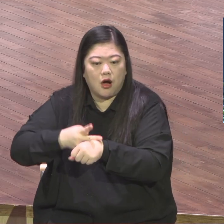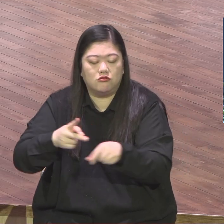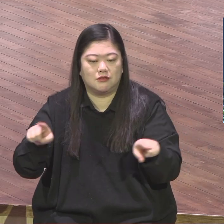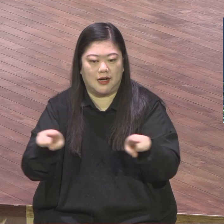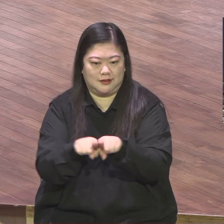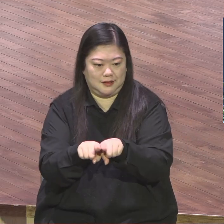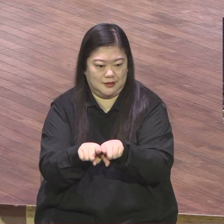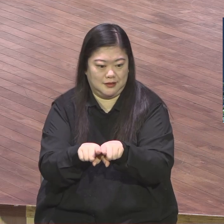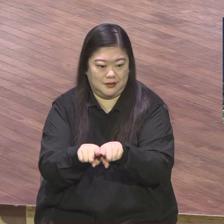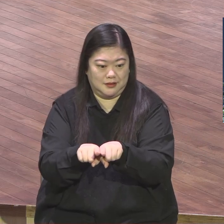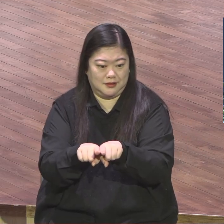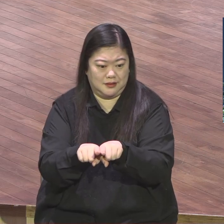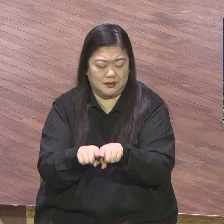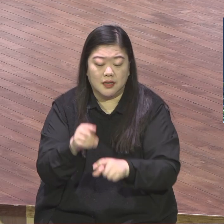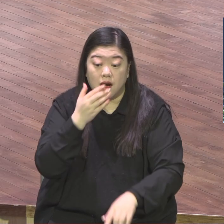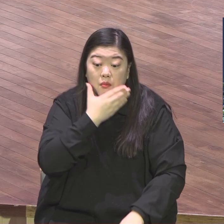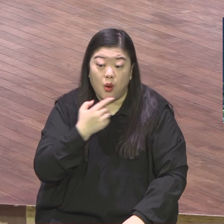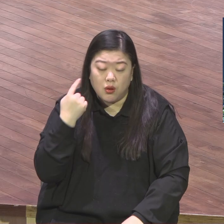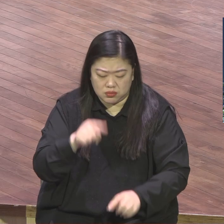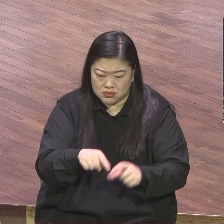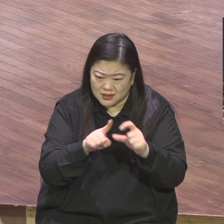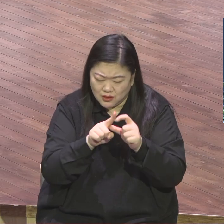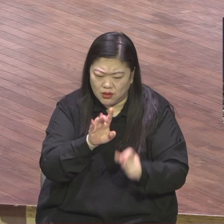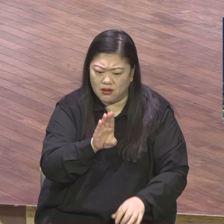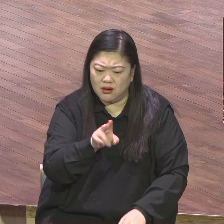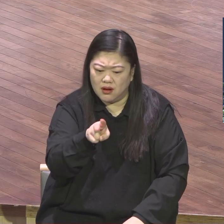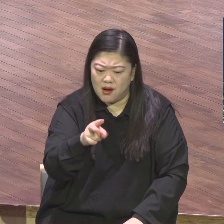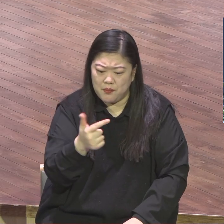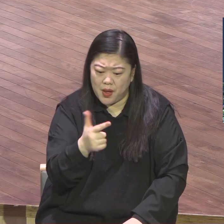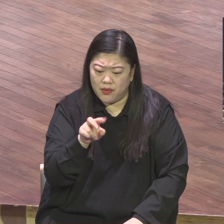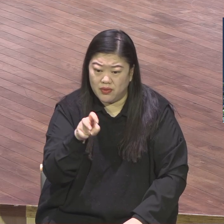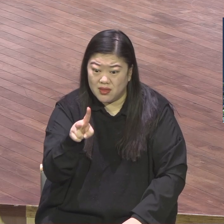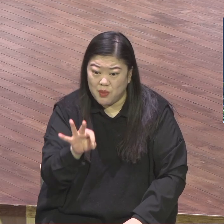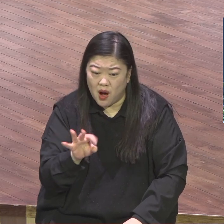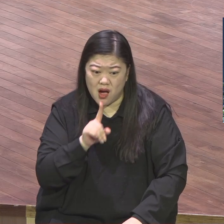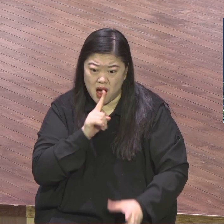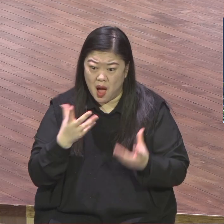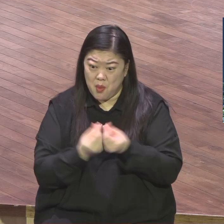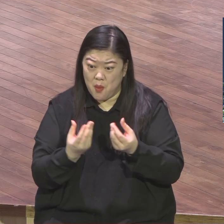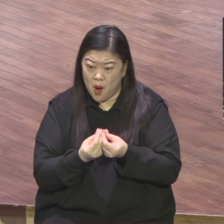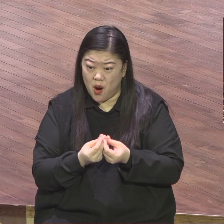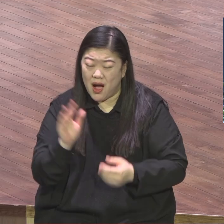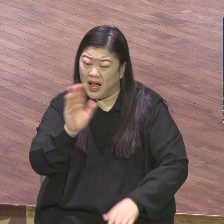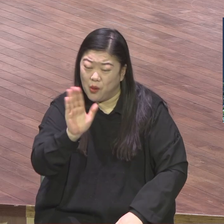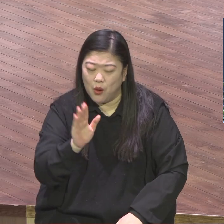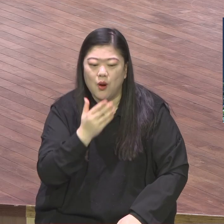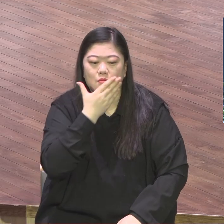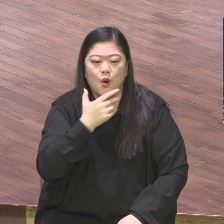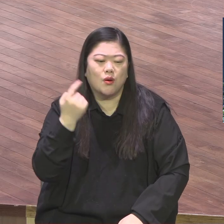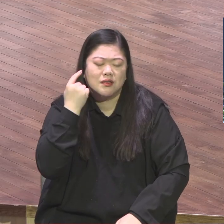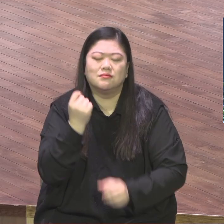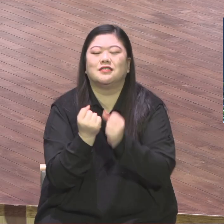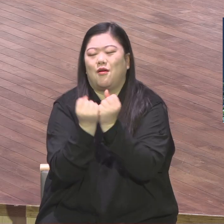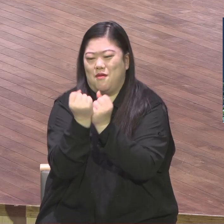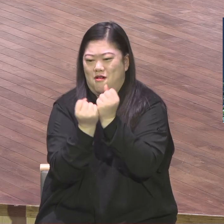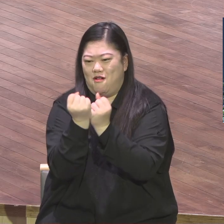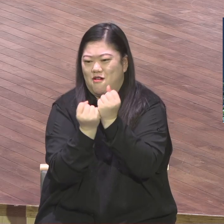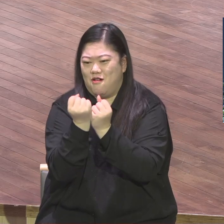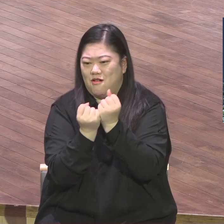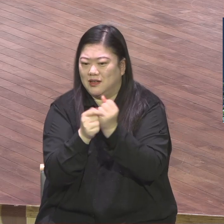보금을 변명한다는 표현은요 무슨 말인가 하면 보금을 변정한다는 뜻입니다. 변정 보금을 변정한다 보금에서